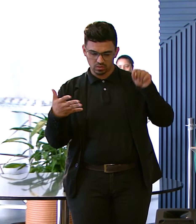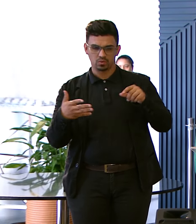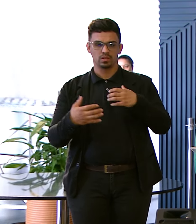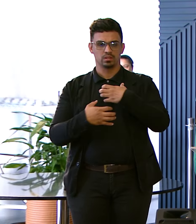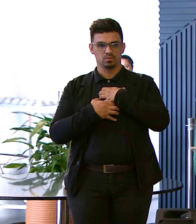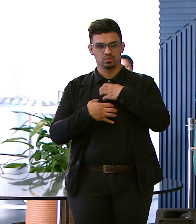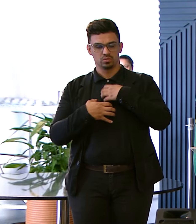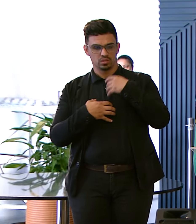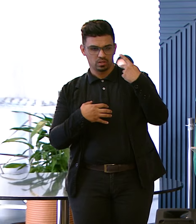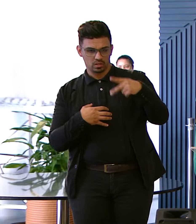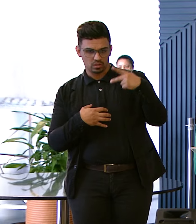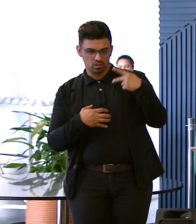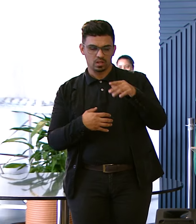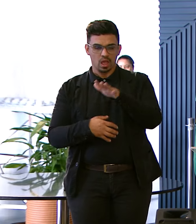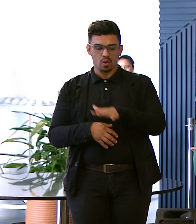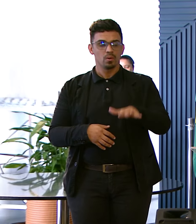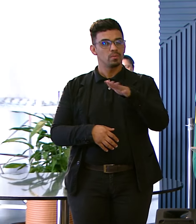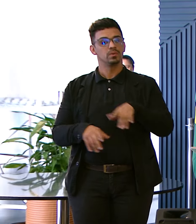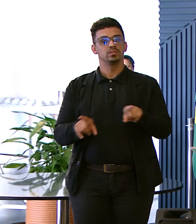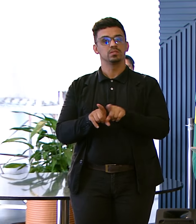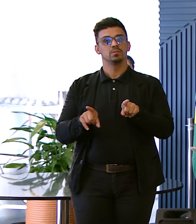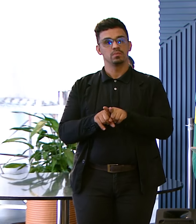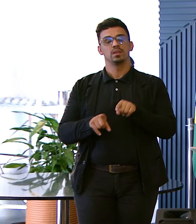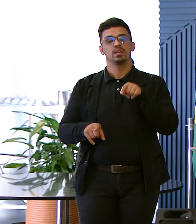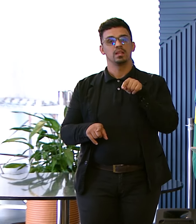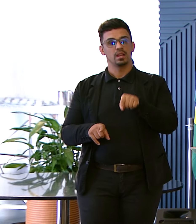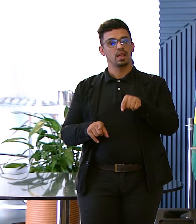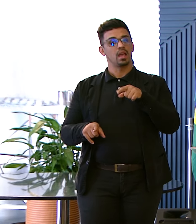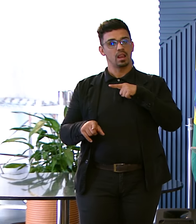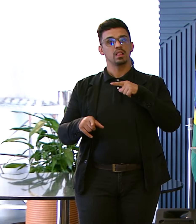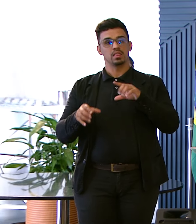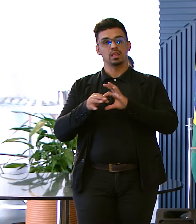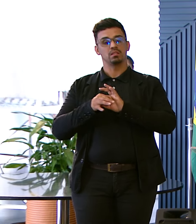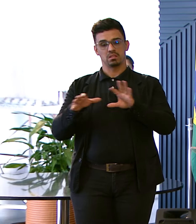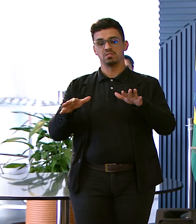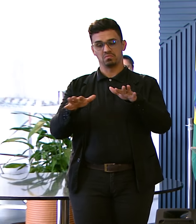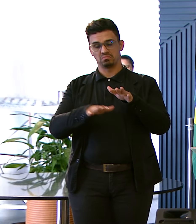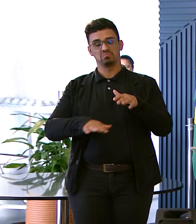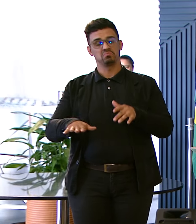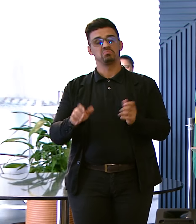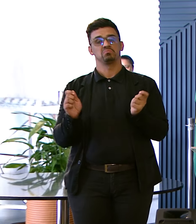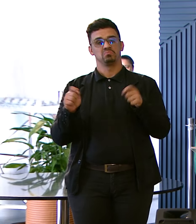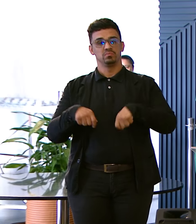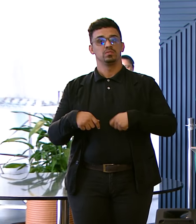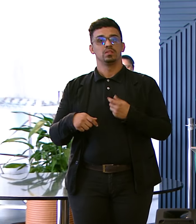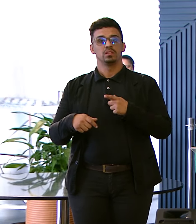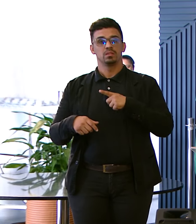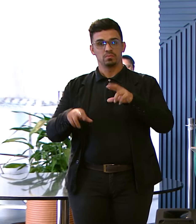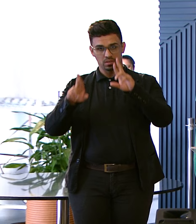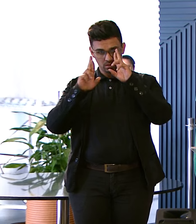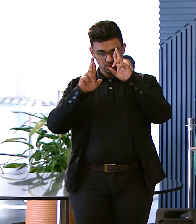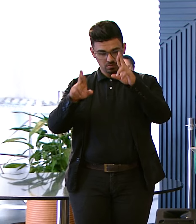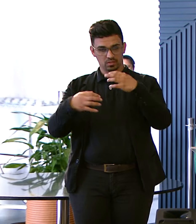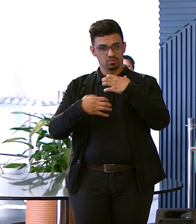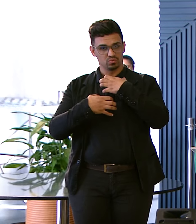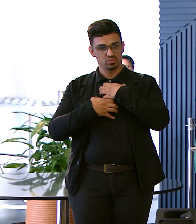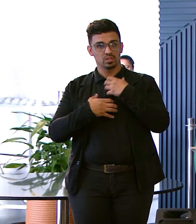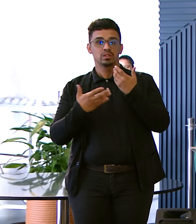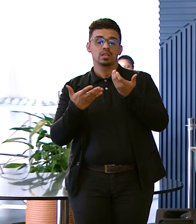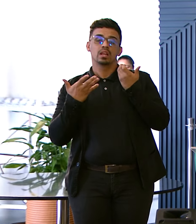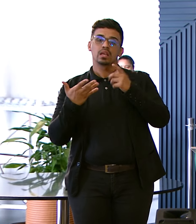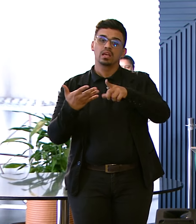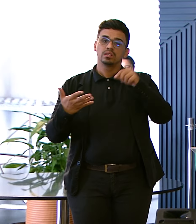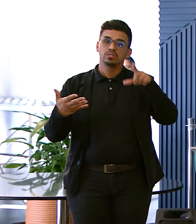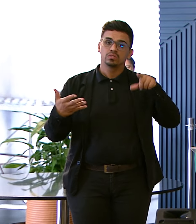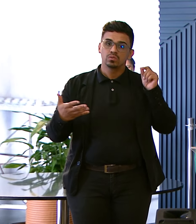posição Quanto ao ambiente Lá ela tem O seu espaço Respeitamos A fisiologia Do parto Respeitamos O